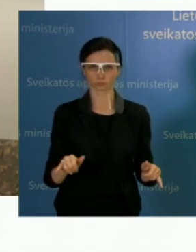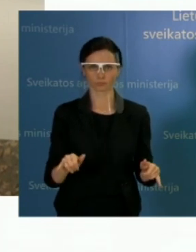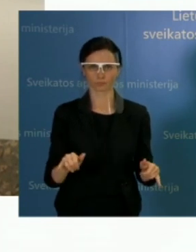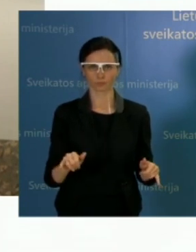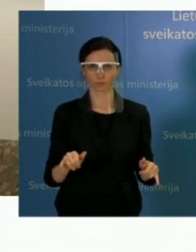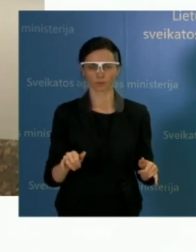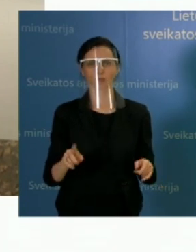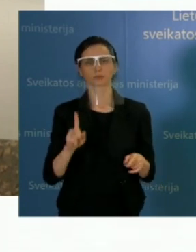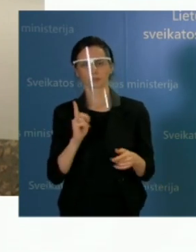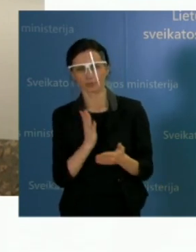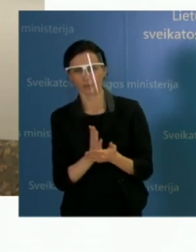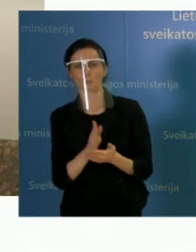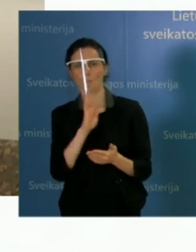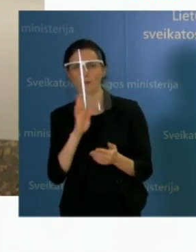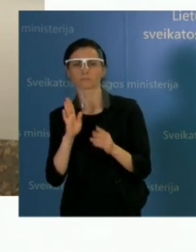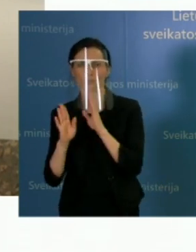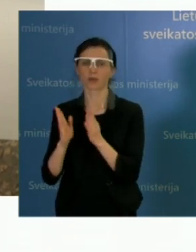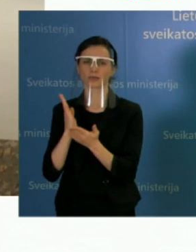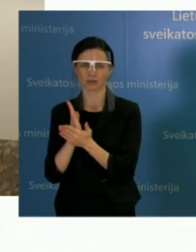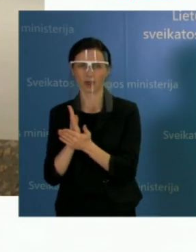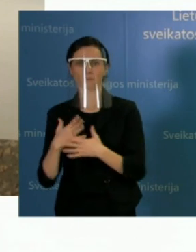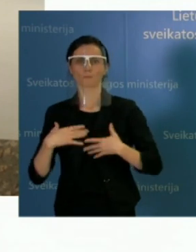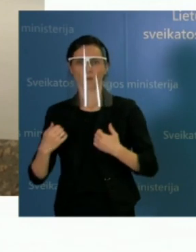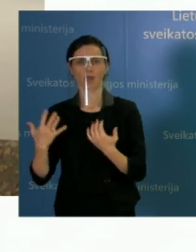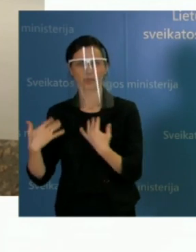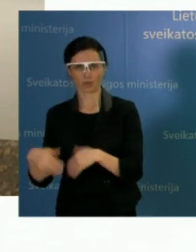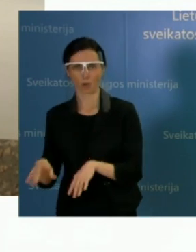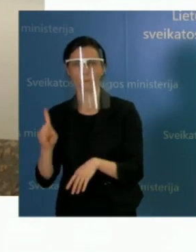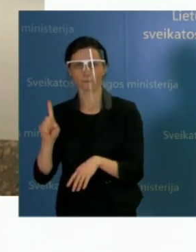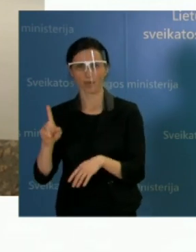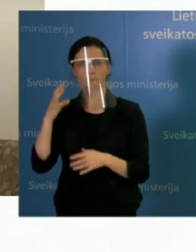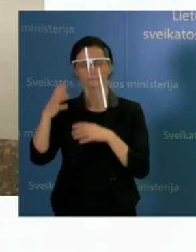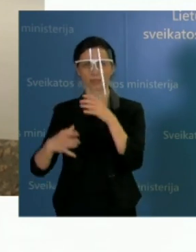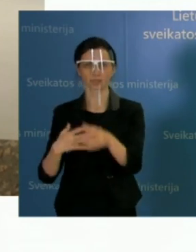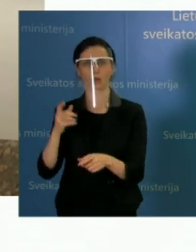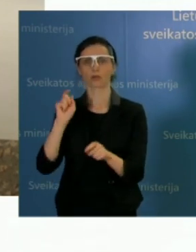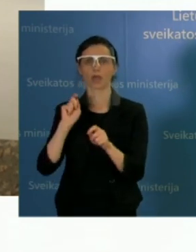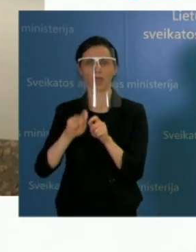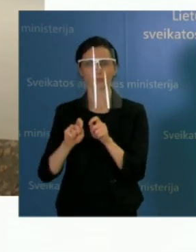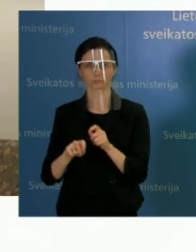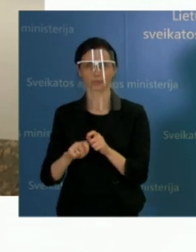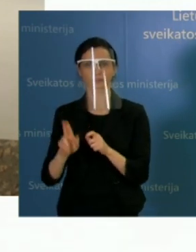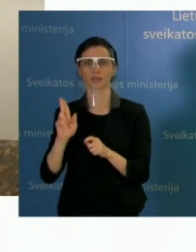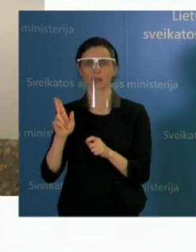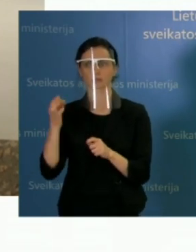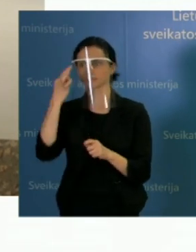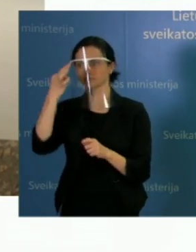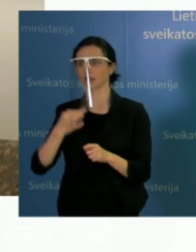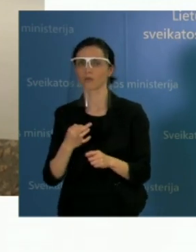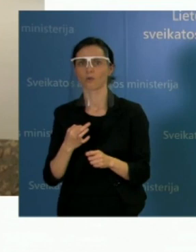pasveikusių, tačiau pasaulio ekspertai dar neturi informacijos, kokias pasiekmės